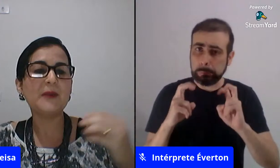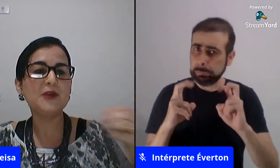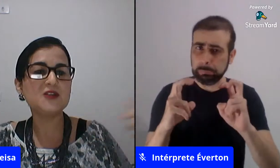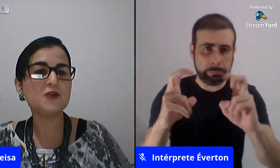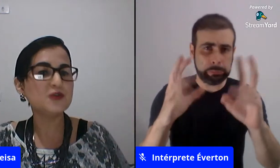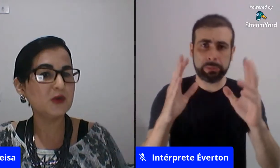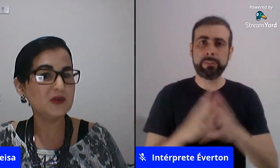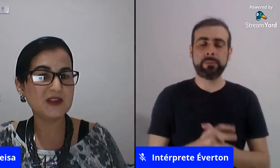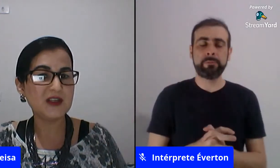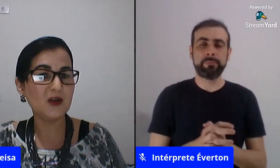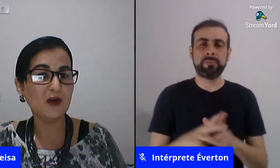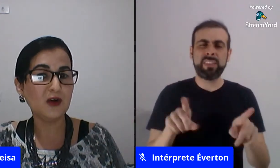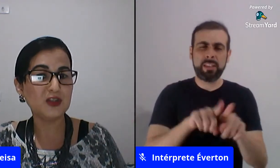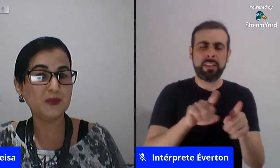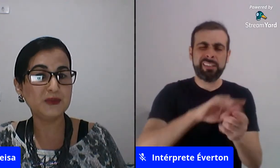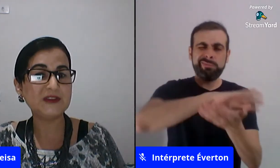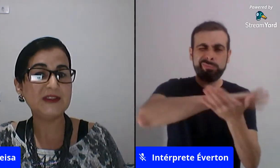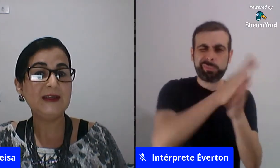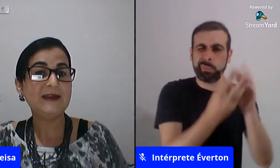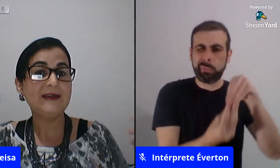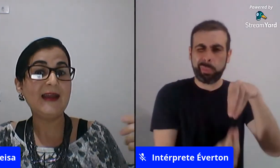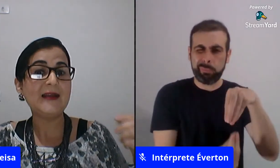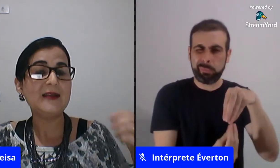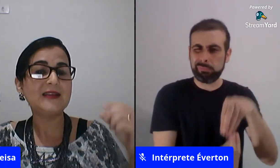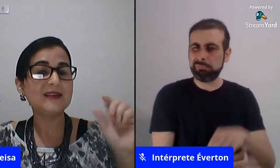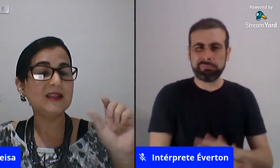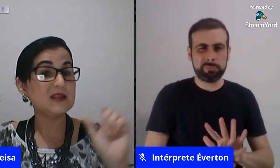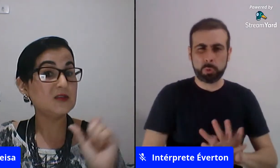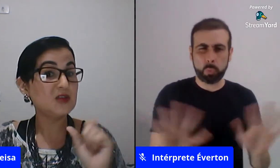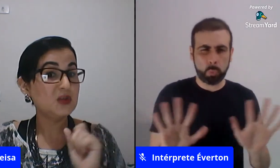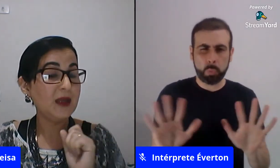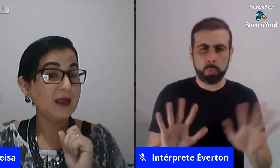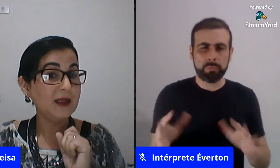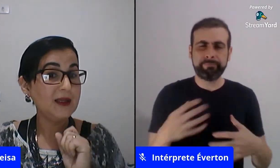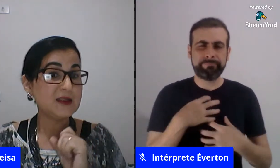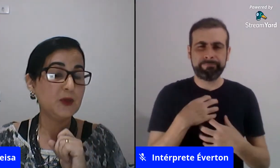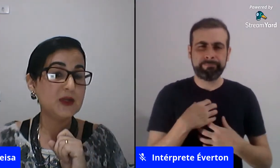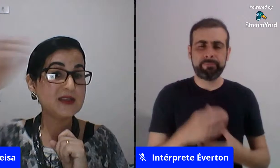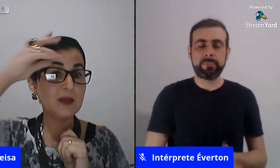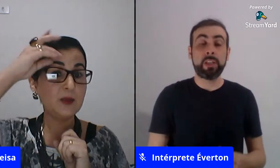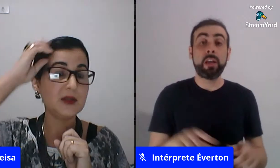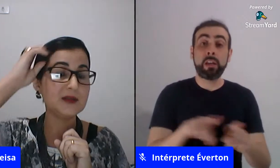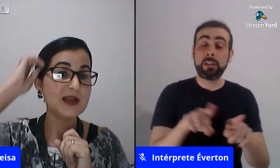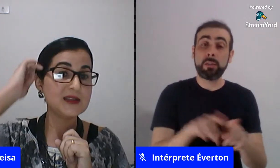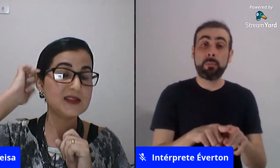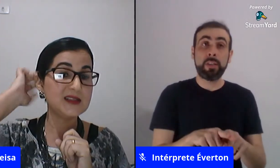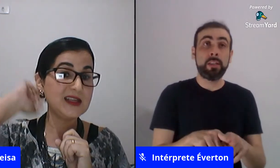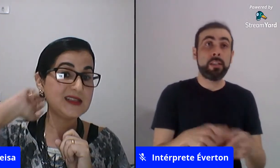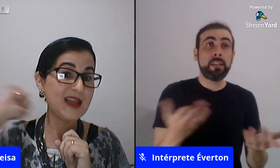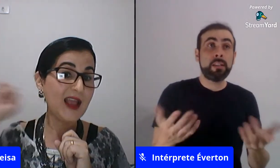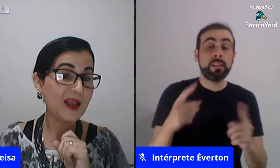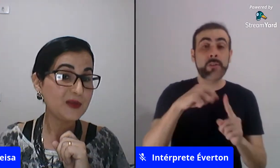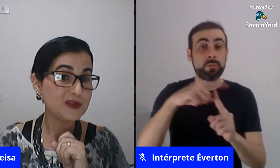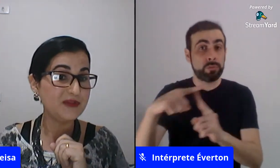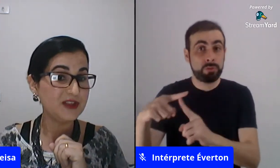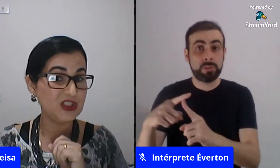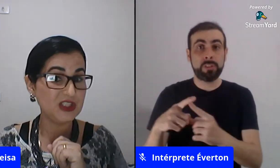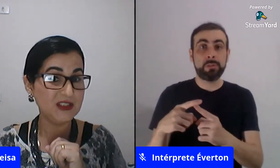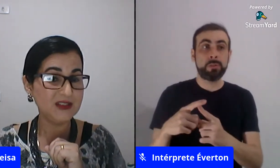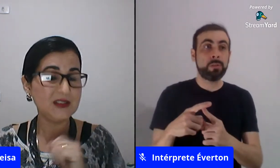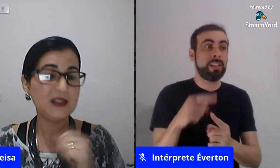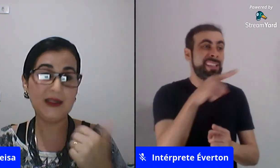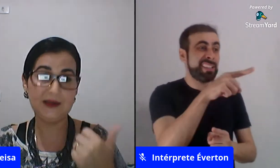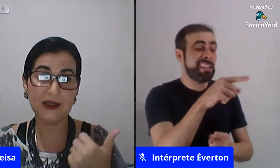para poder desconstruir os estereótipos tratar das questões de beleza por exemplo que trazem esses desenhos